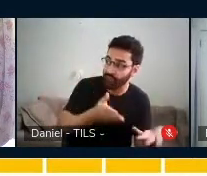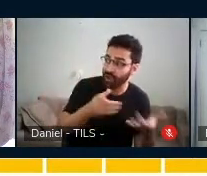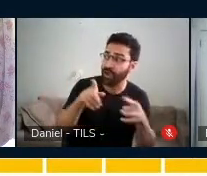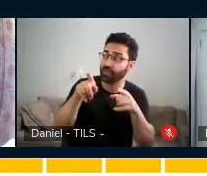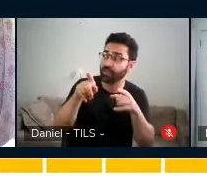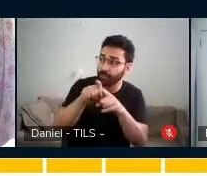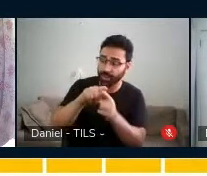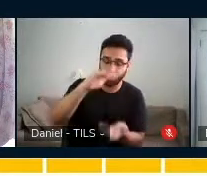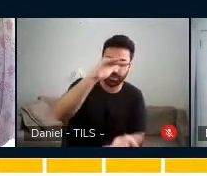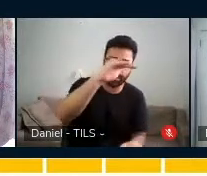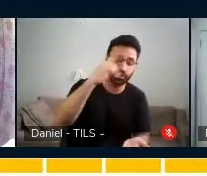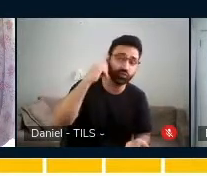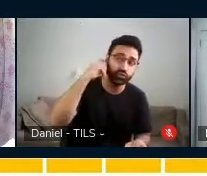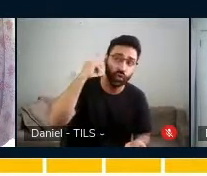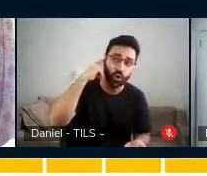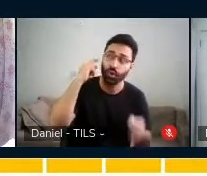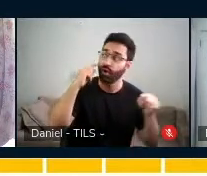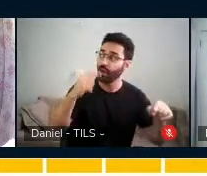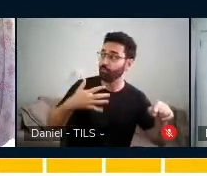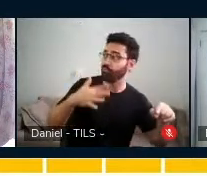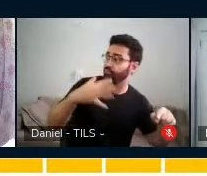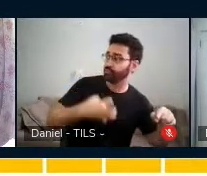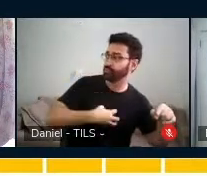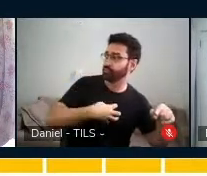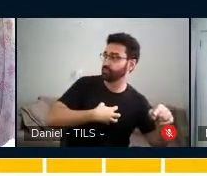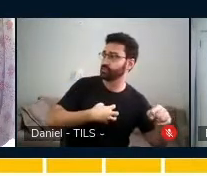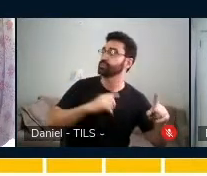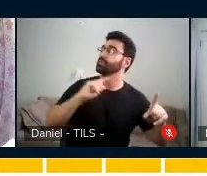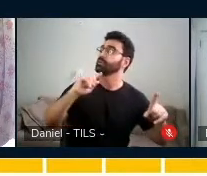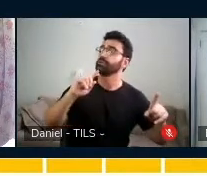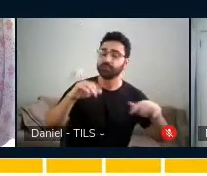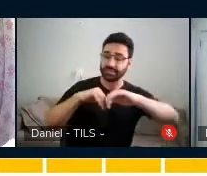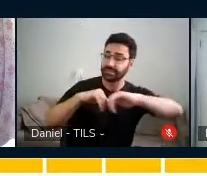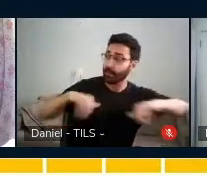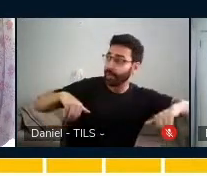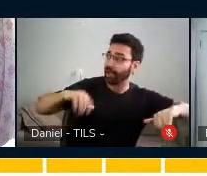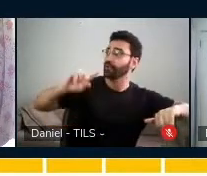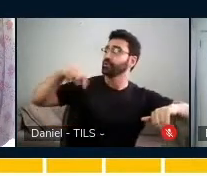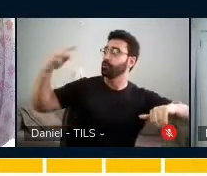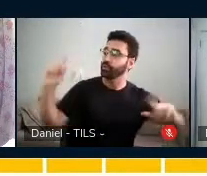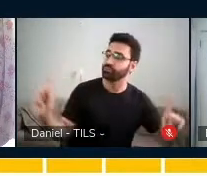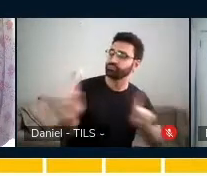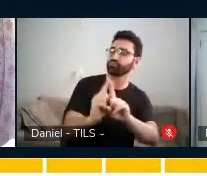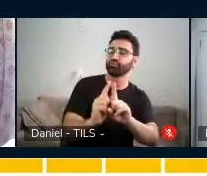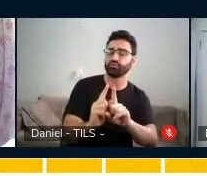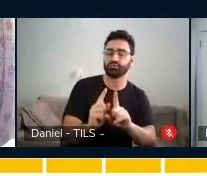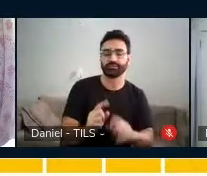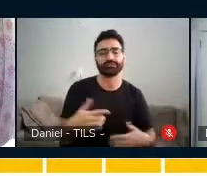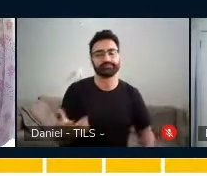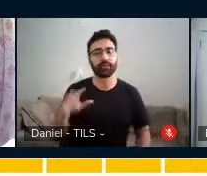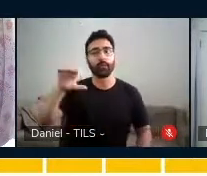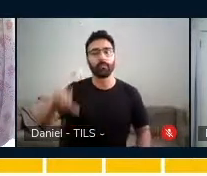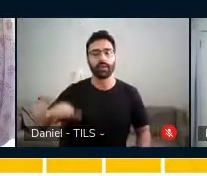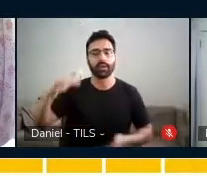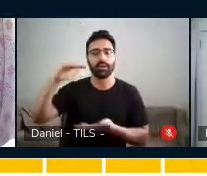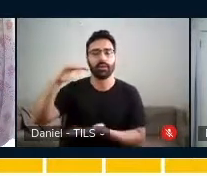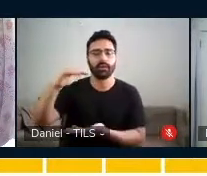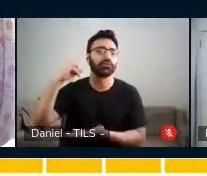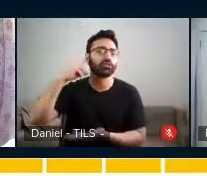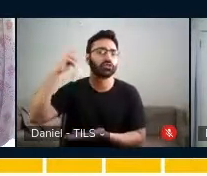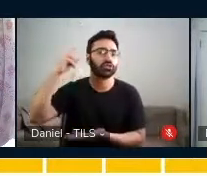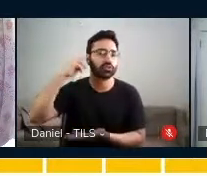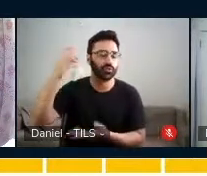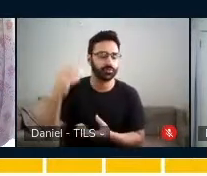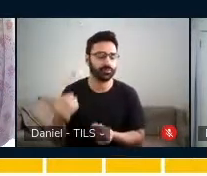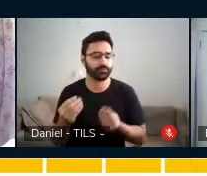compreender o ritmo e depois a gente se junta. E assim eu fiz. Então, eu peguei uma caixinha de som, dei na mão da